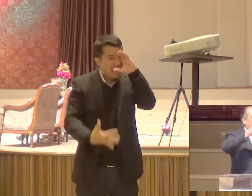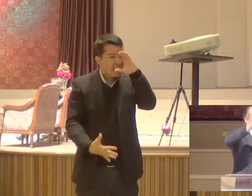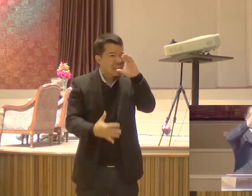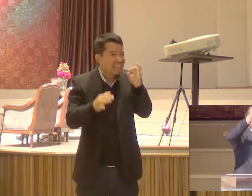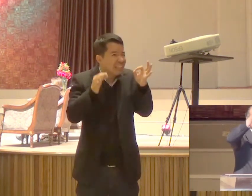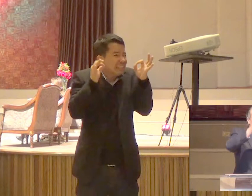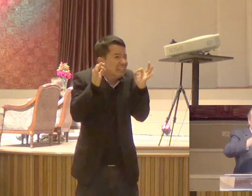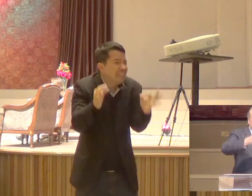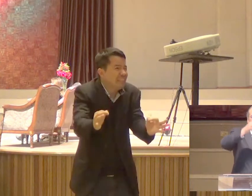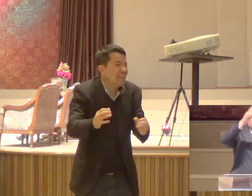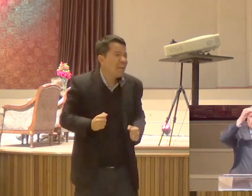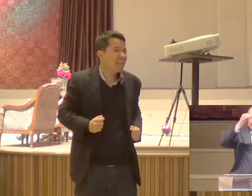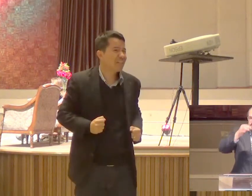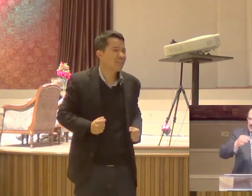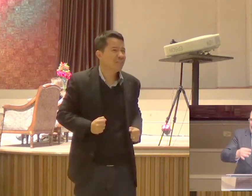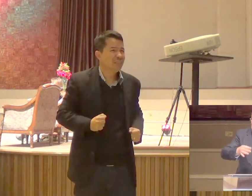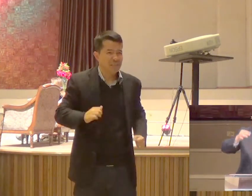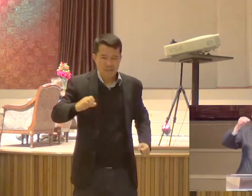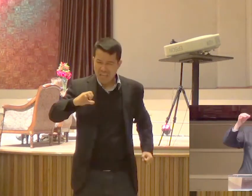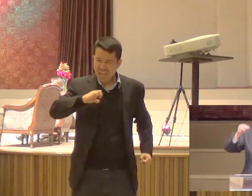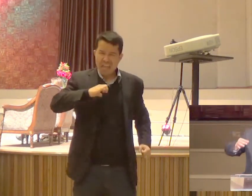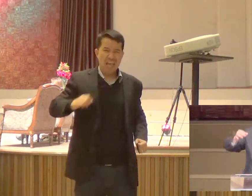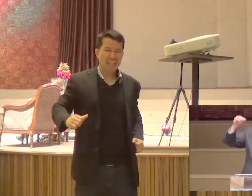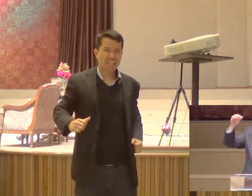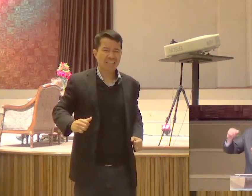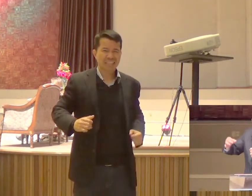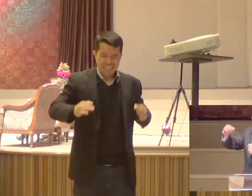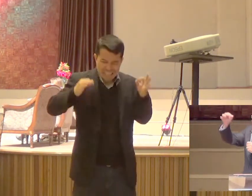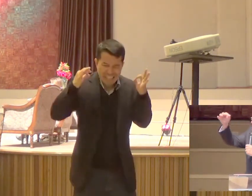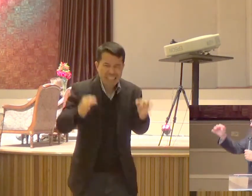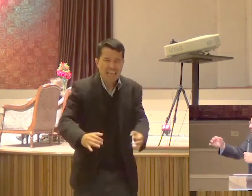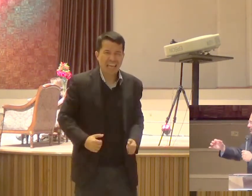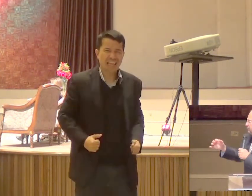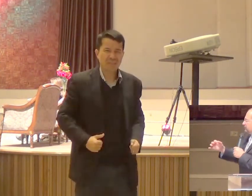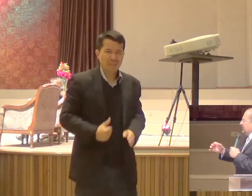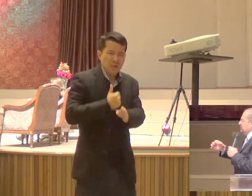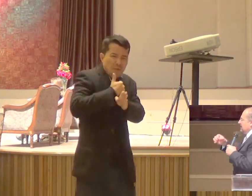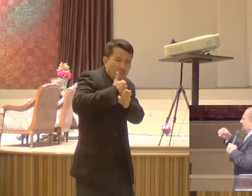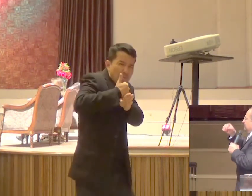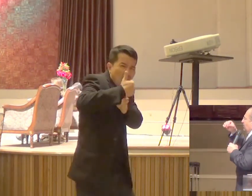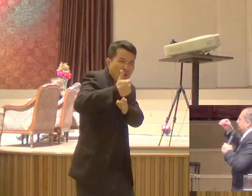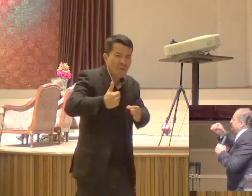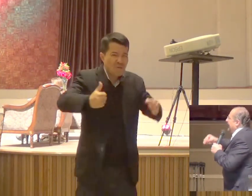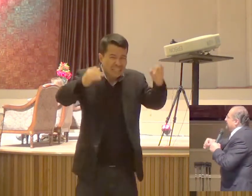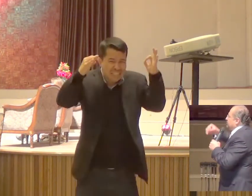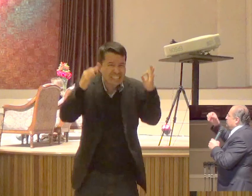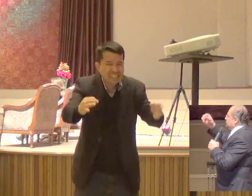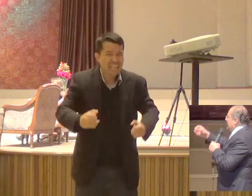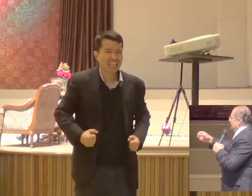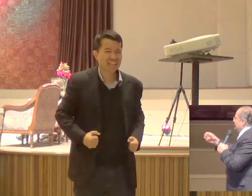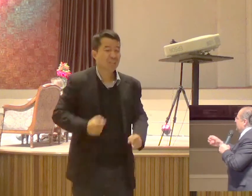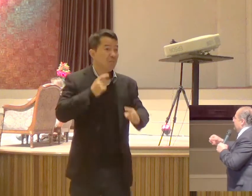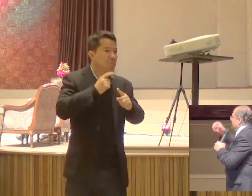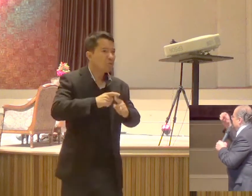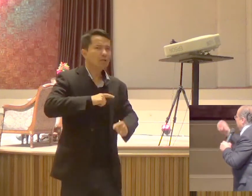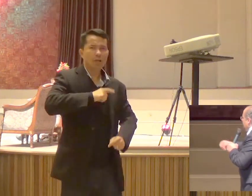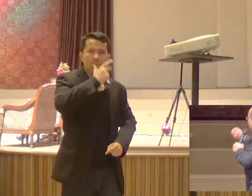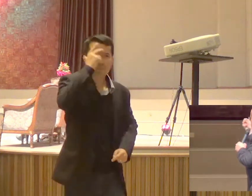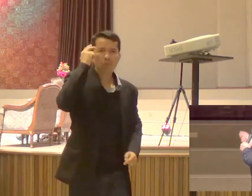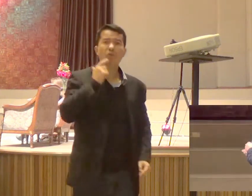tenha Princípios Determinados Pela palavra De Deus Não são Vontades humanas São princípios De